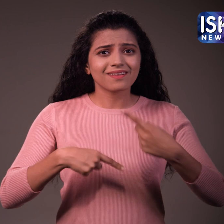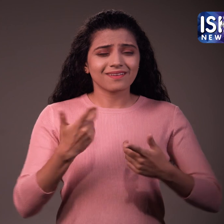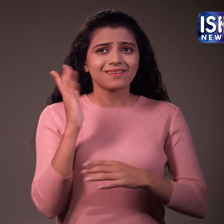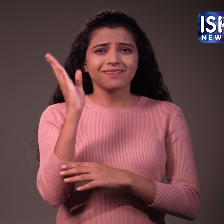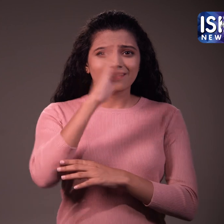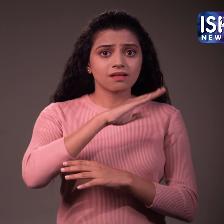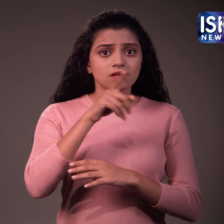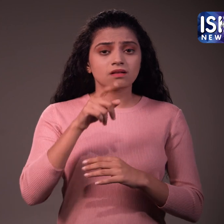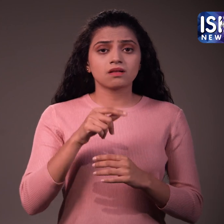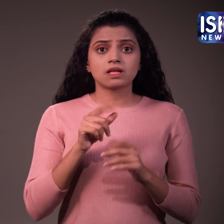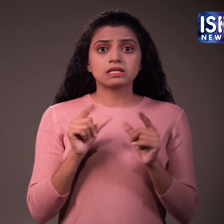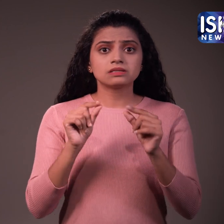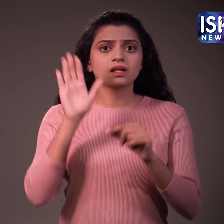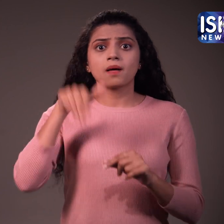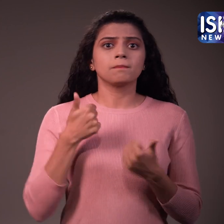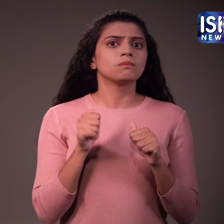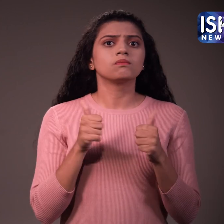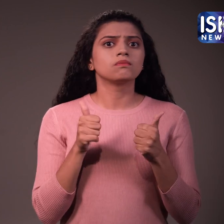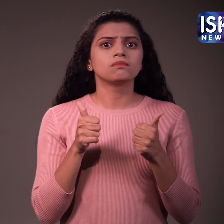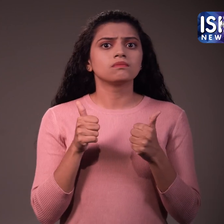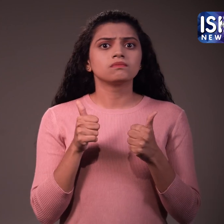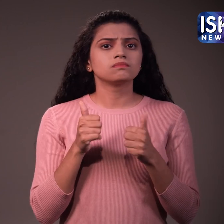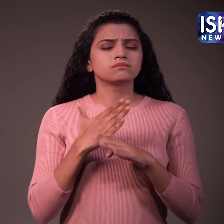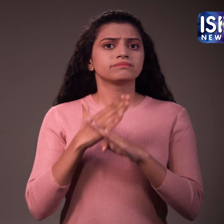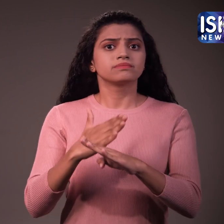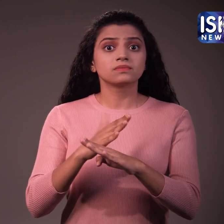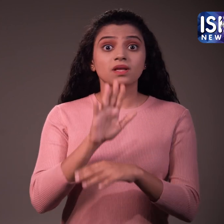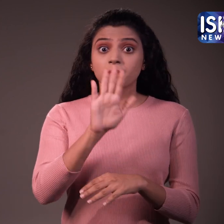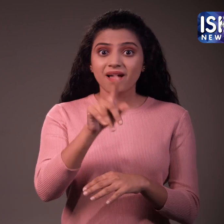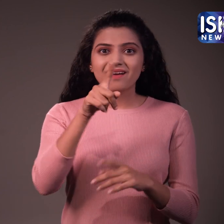संभावना है कि वे अन्य सामगरी के गिलास में बढ़ सकती है